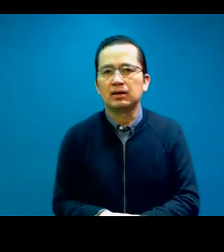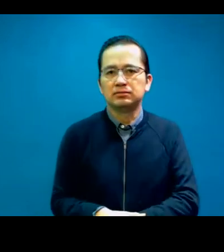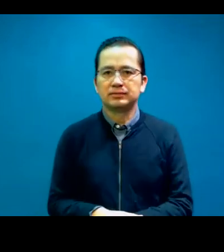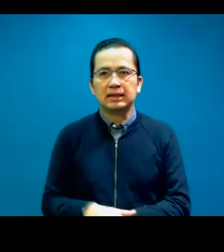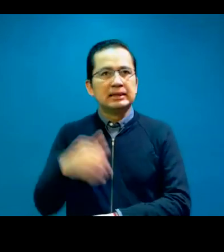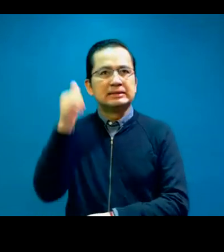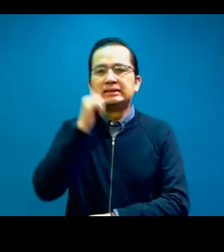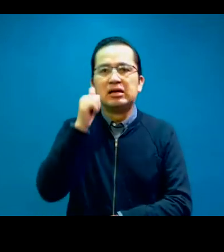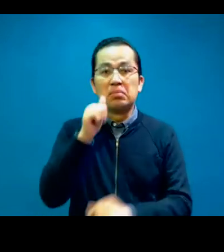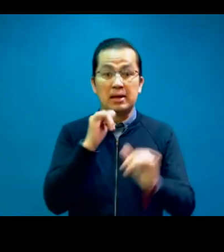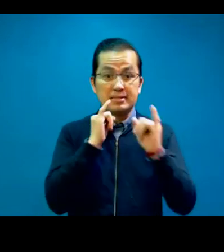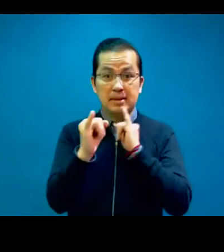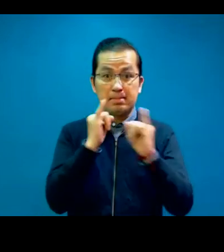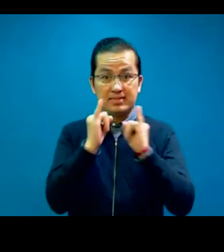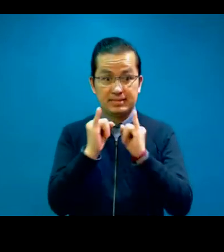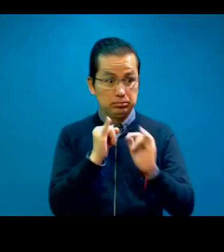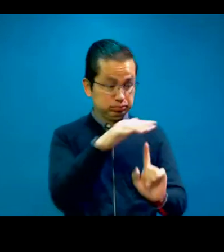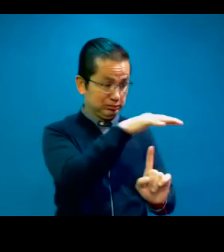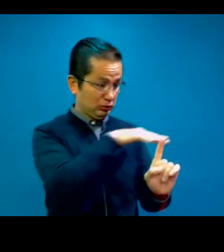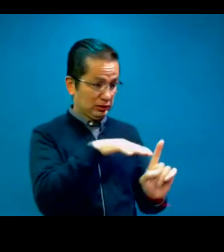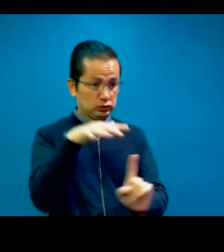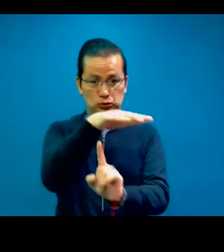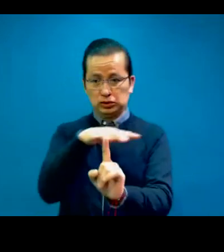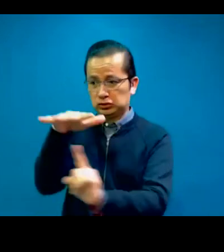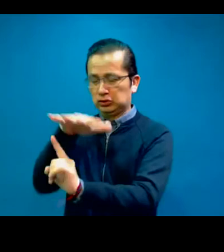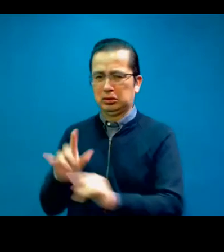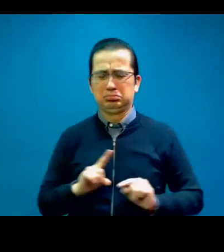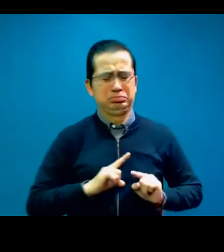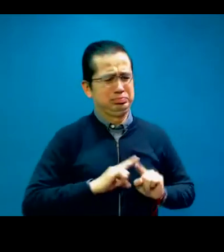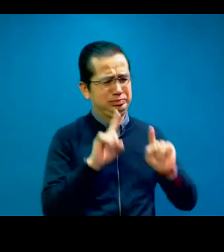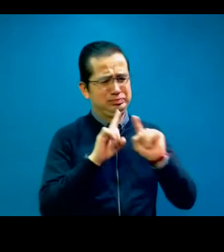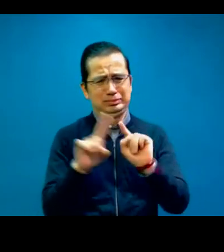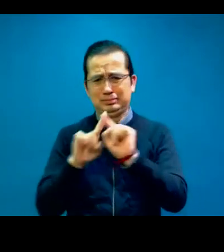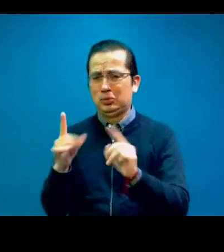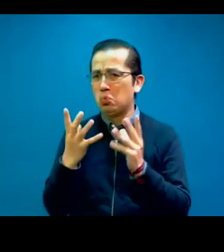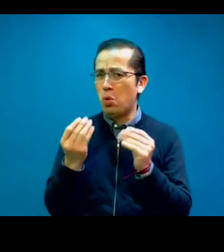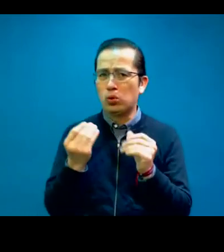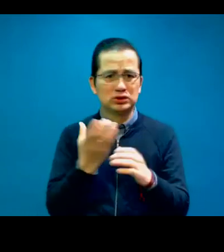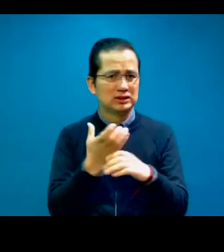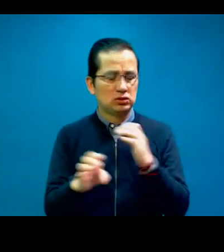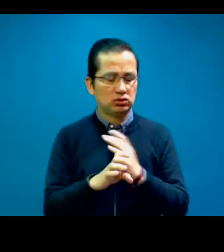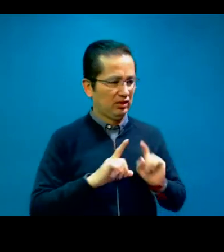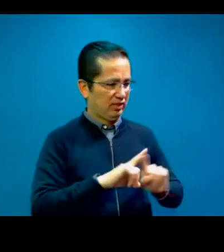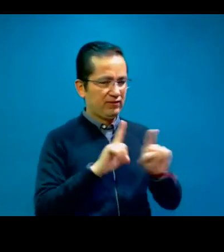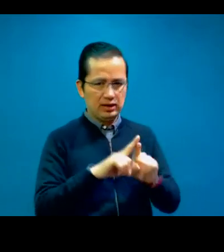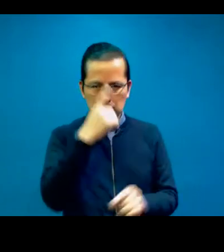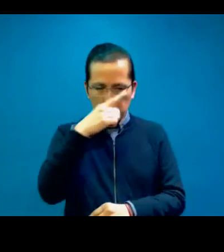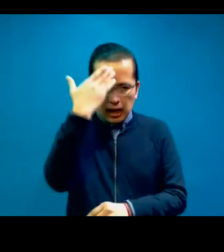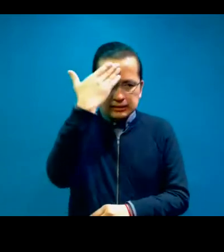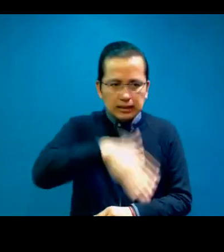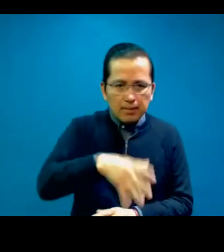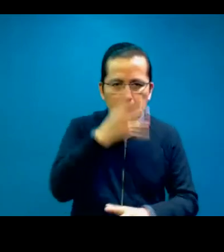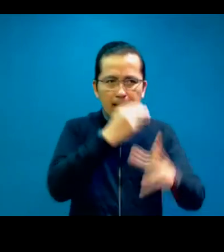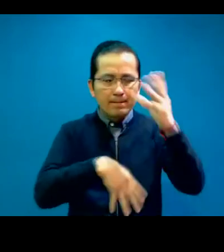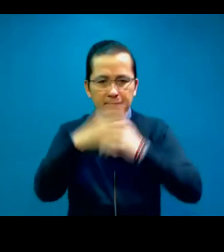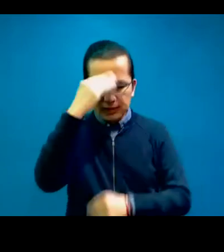de la interpretación es un universo de muchas cosas que hay que saber y entender del idioma y de la cultura y de las